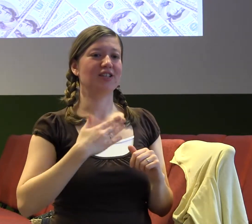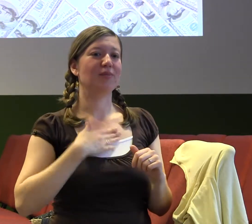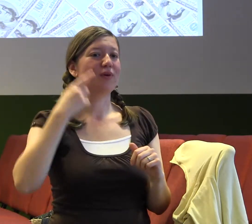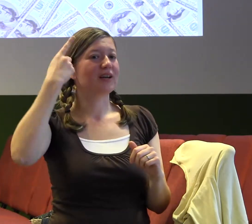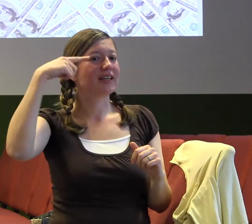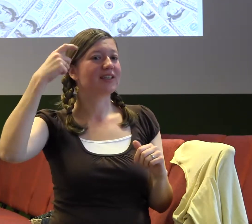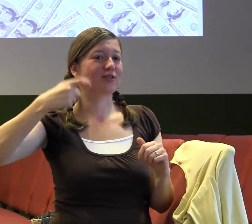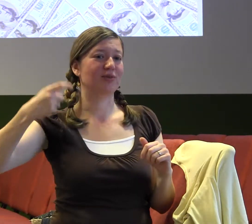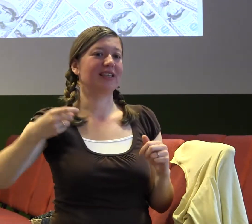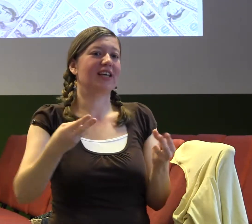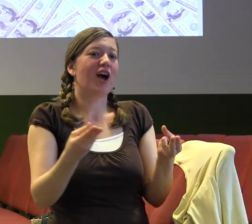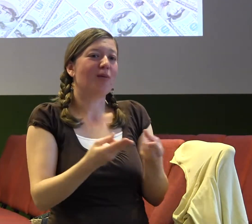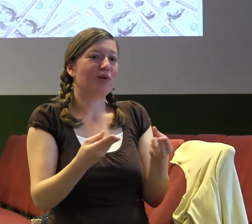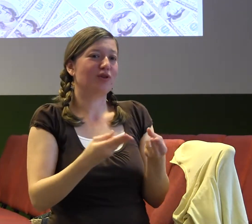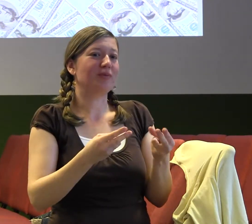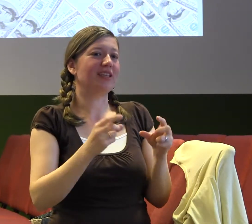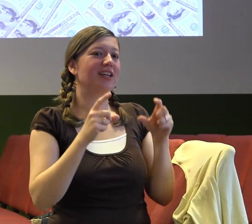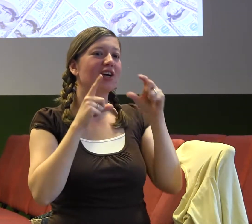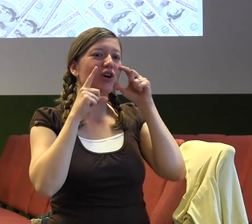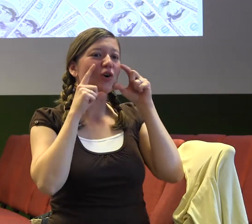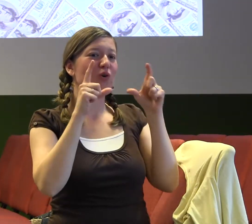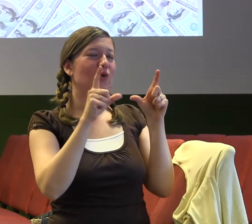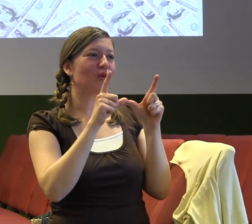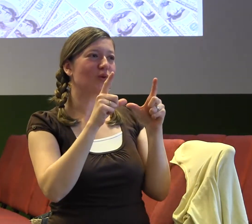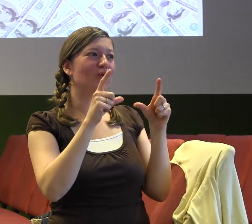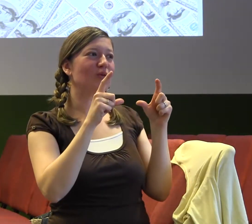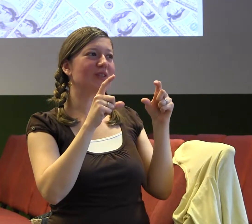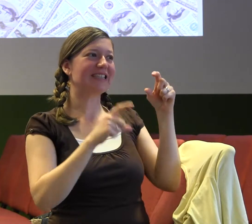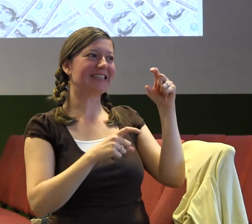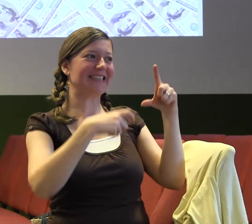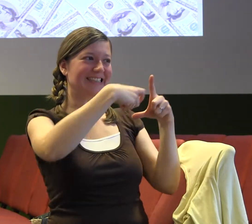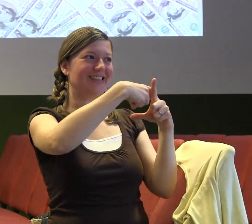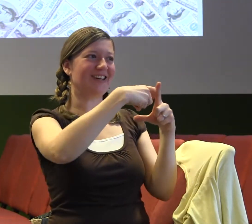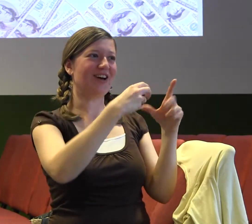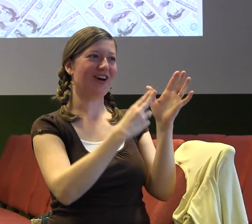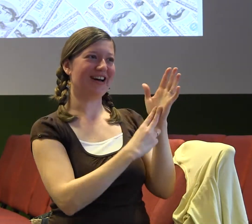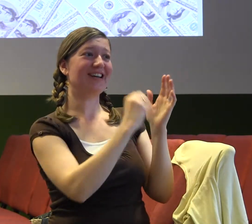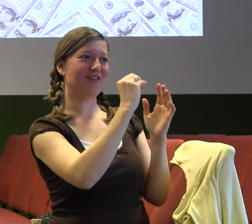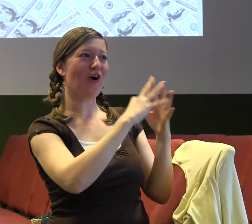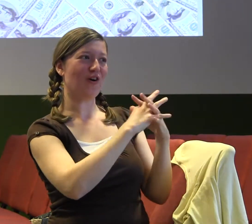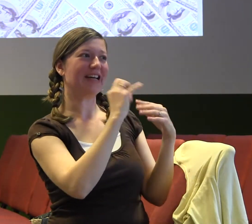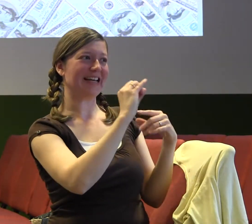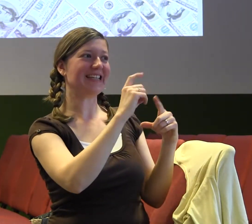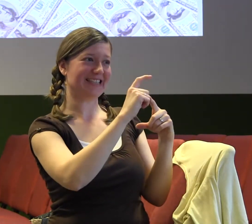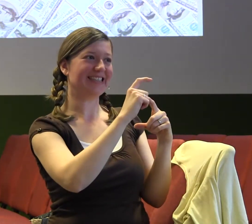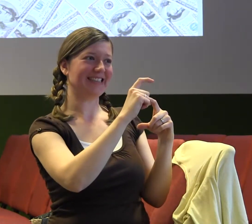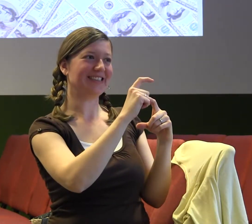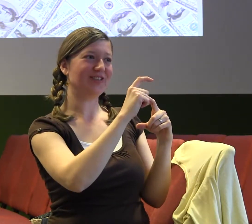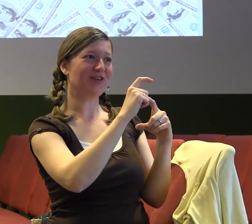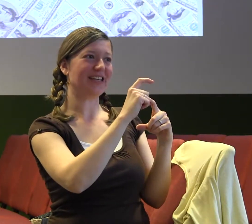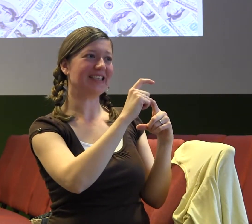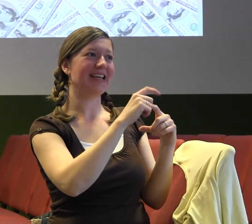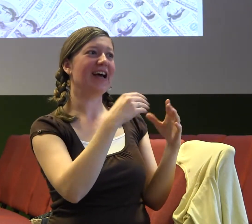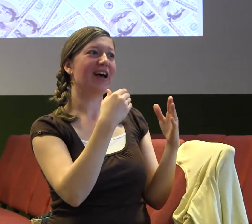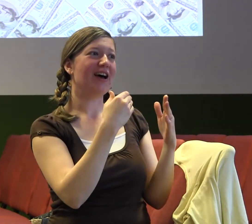konstantně a soustavně se nepřipravují a potom spochybňují moje pedagogické metody, když zjistí, že se neposouvají tak rychle, jak